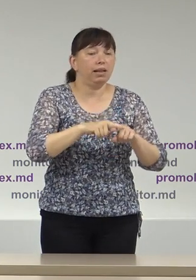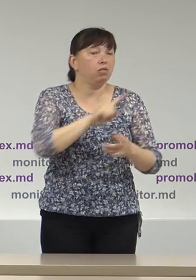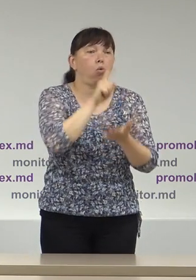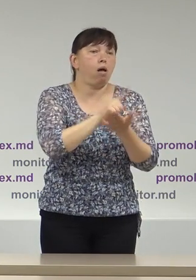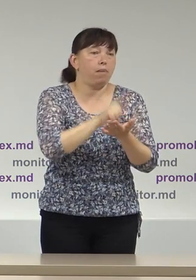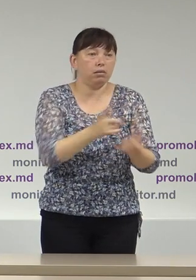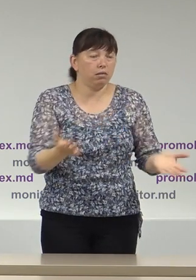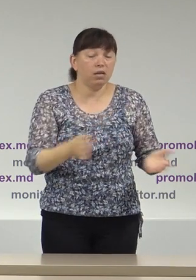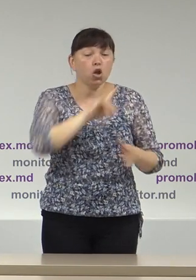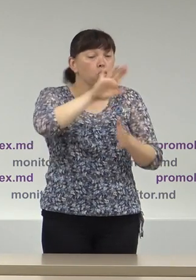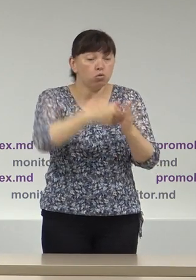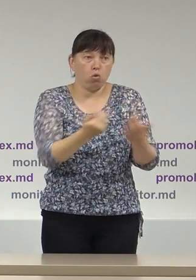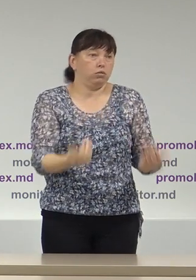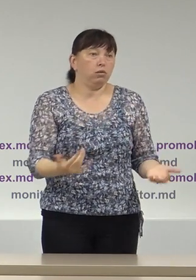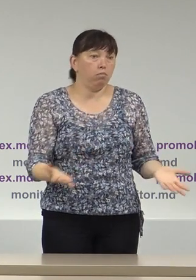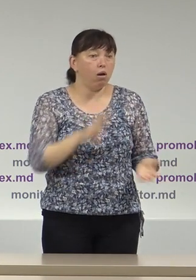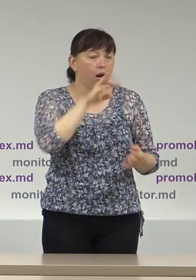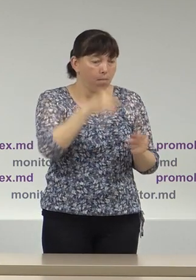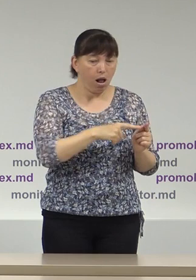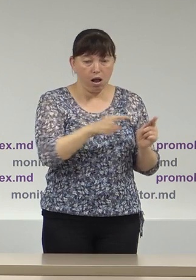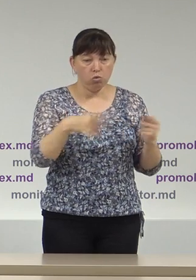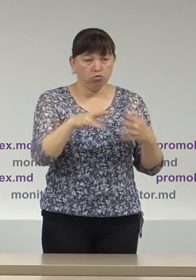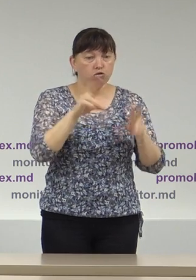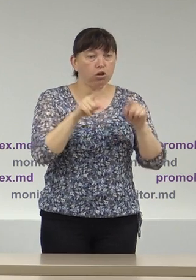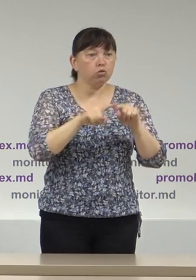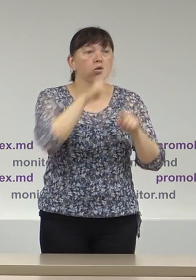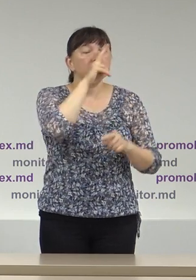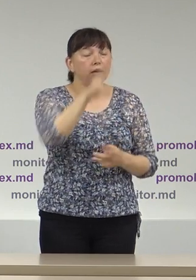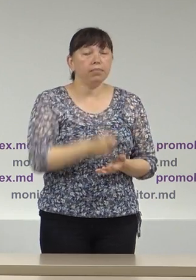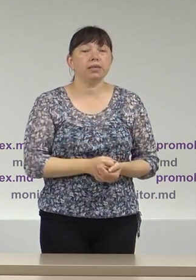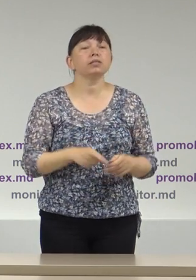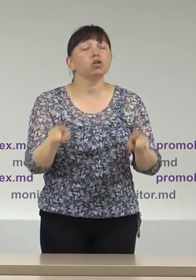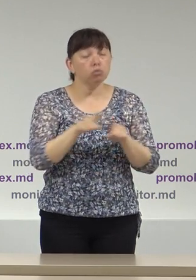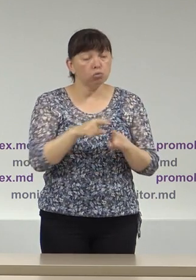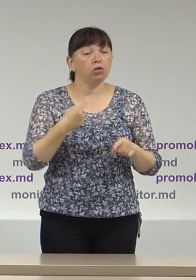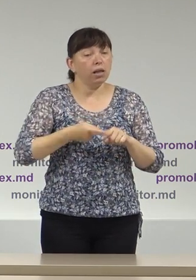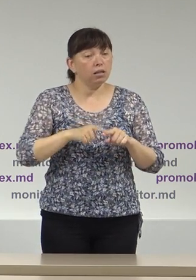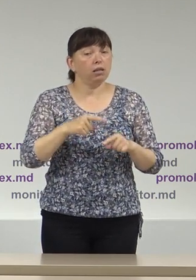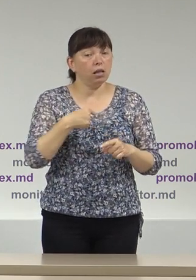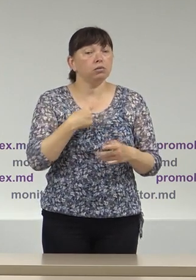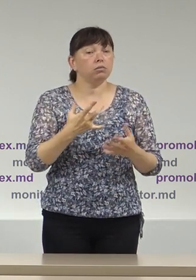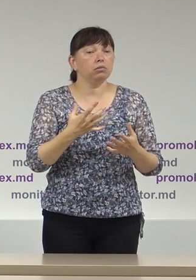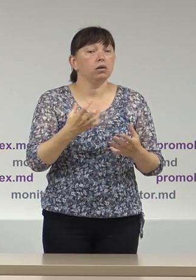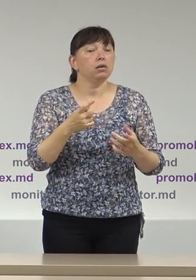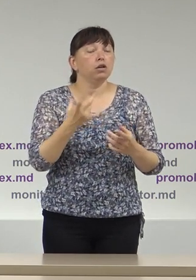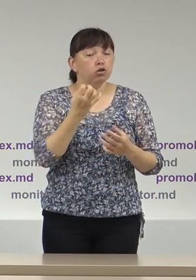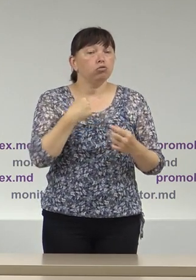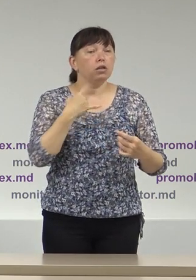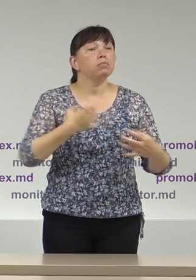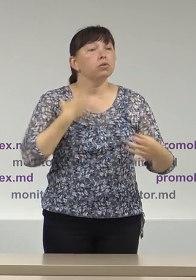în prezent Totodată în raport Asociația Promolec se arată îngrijorată de anumite informații